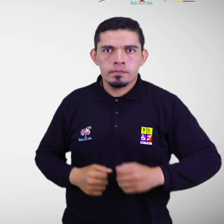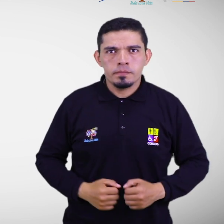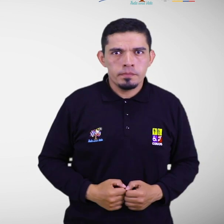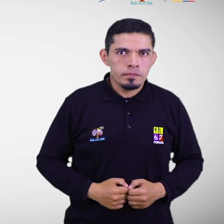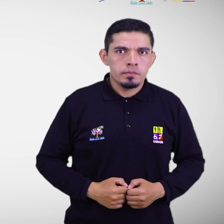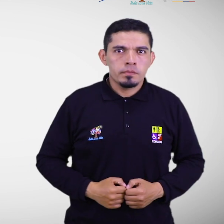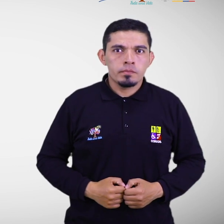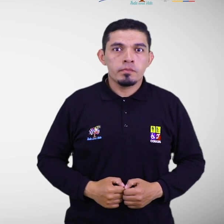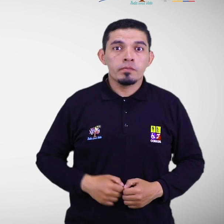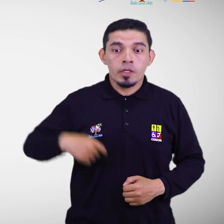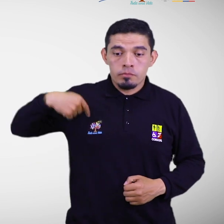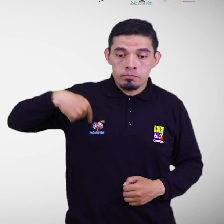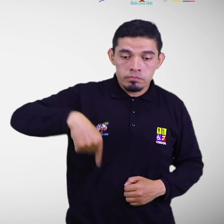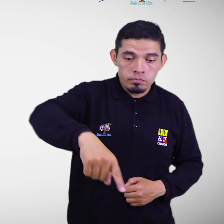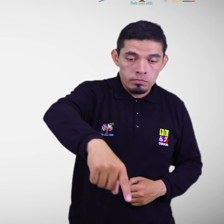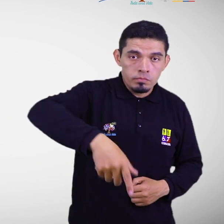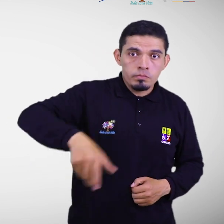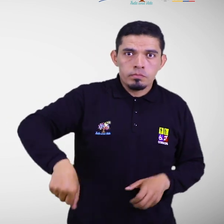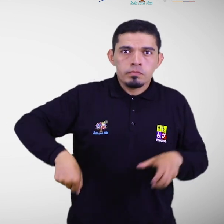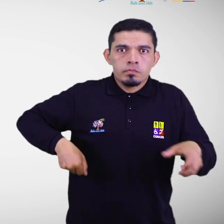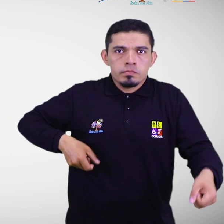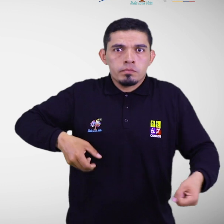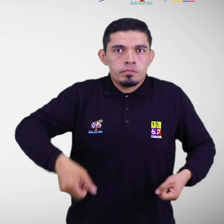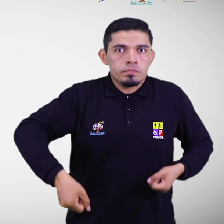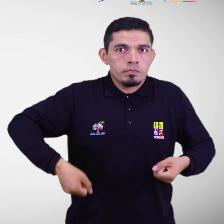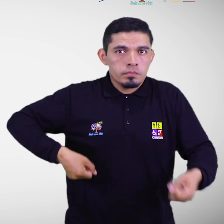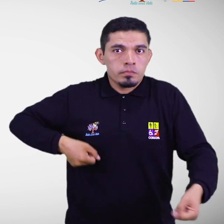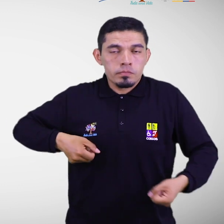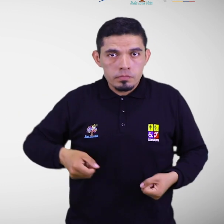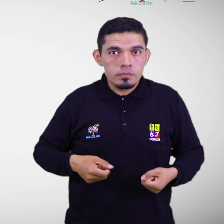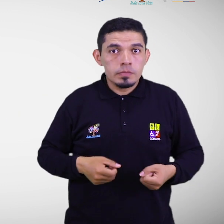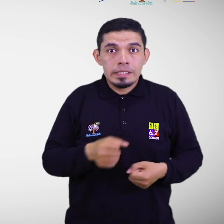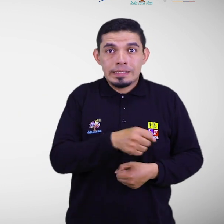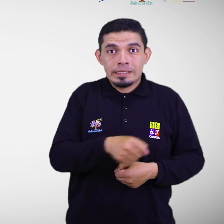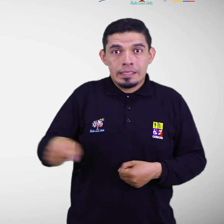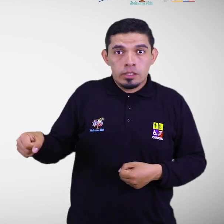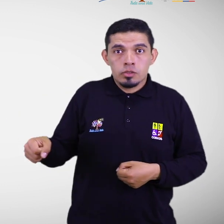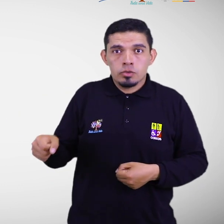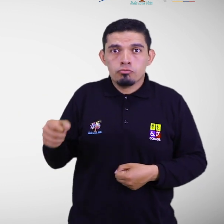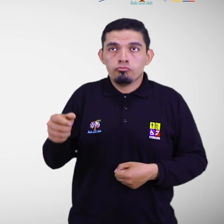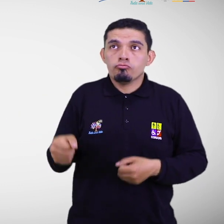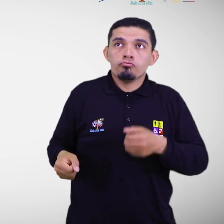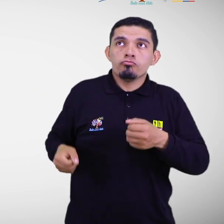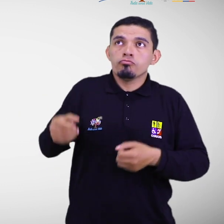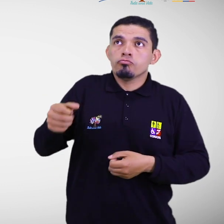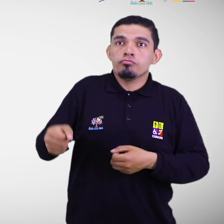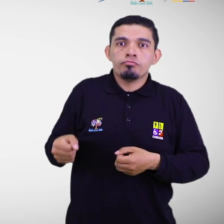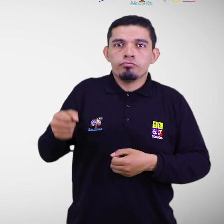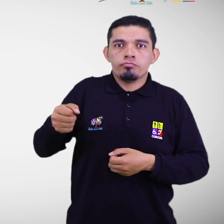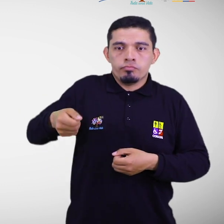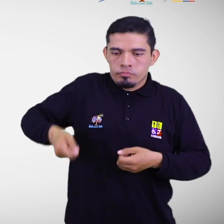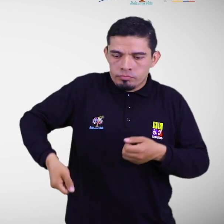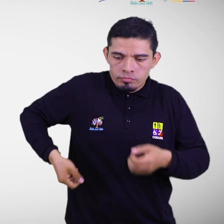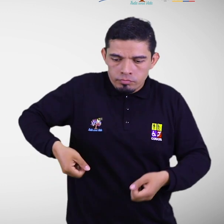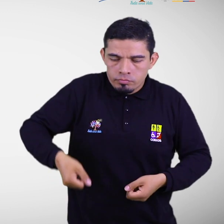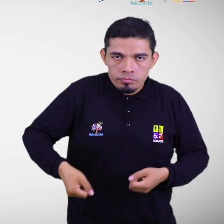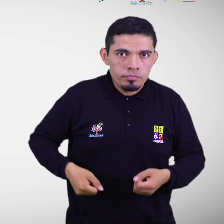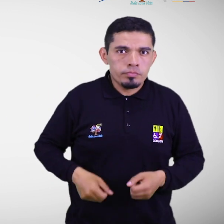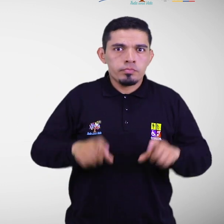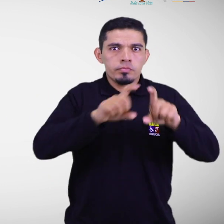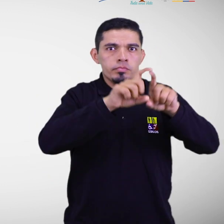rampas. Utilizar siempre el lado derecho para subir y bajar. Establecer y rotular las salidas de emergencia,